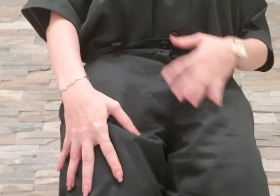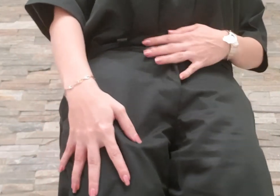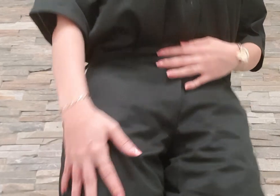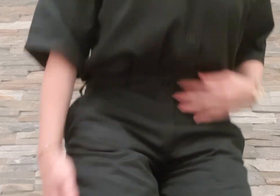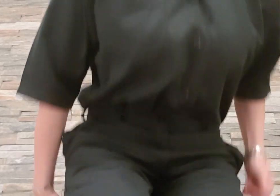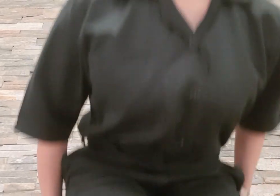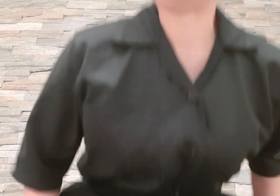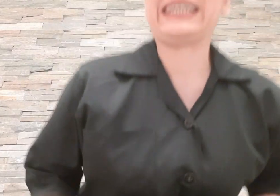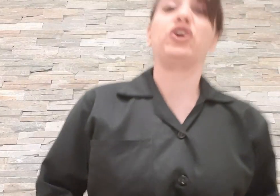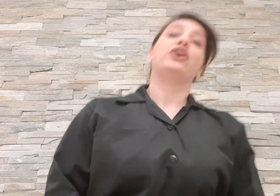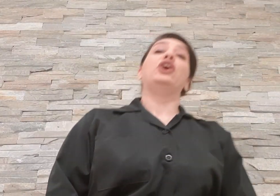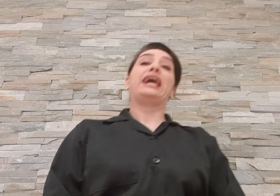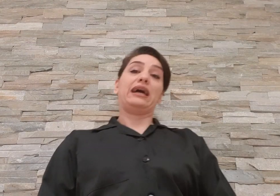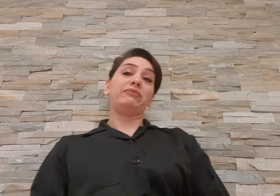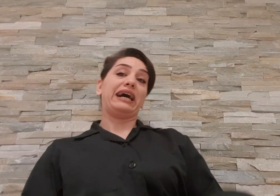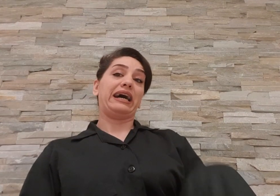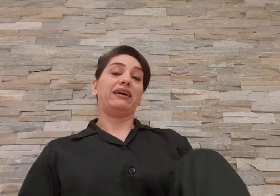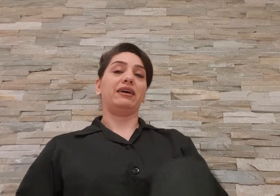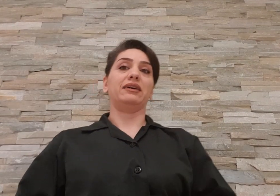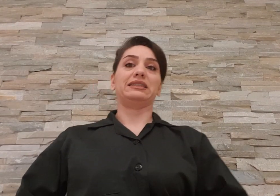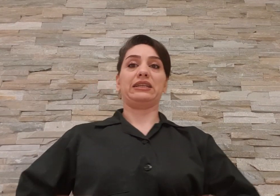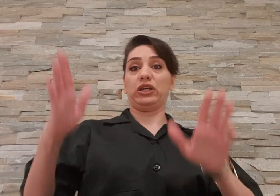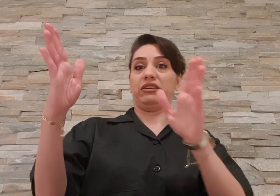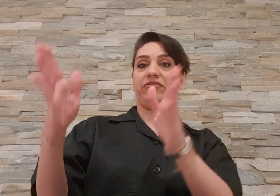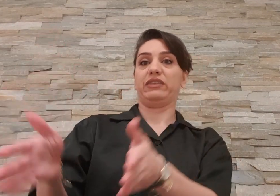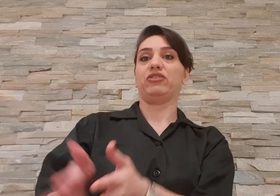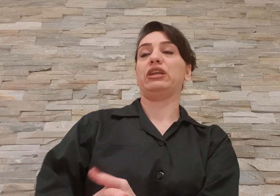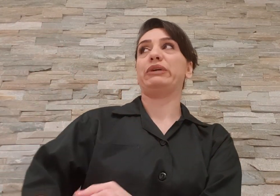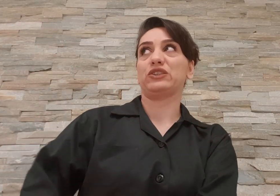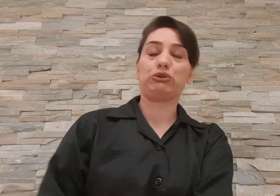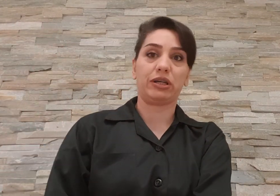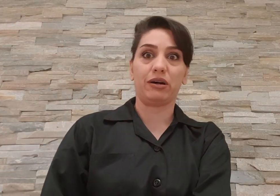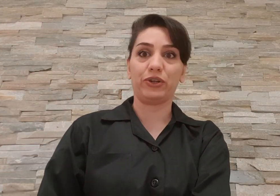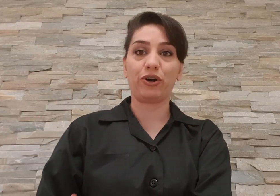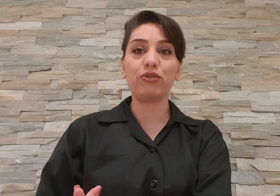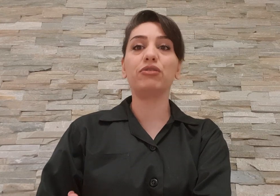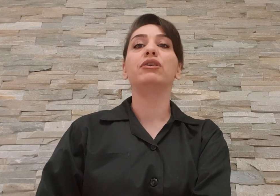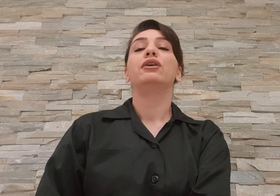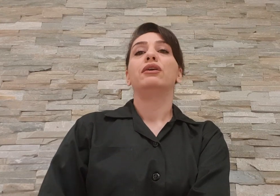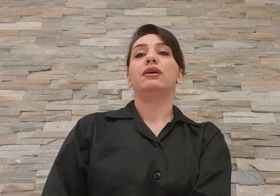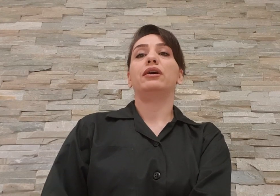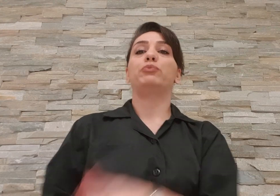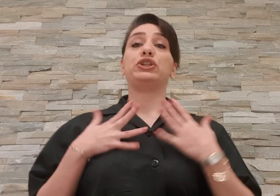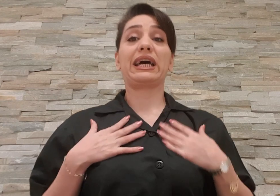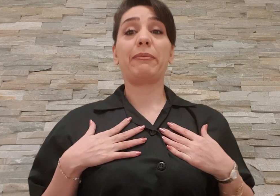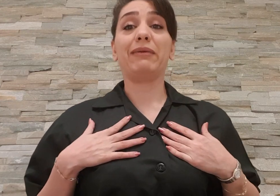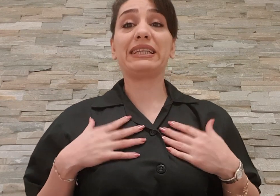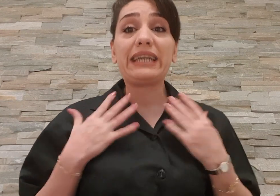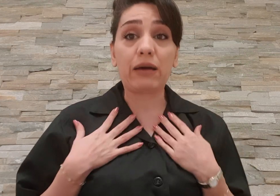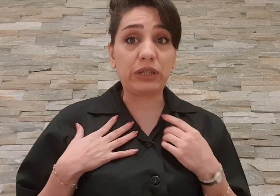زندان آخرم در زندان فدرال مینسوتو امریکا رو پوشیدم البته این همون